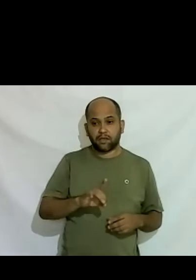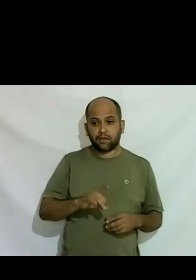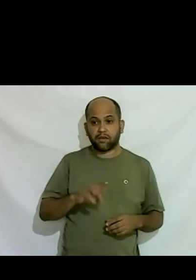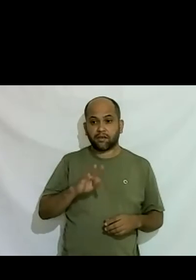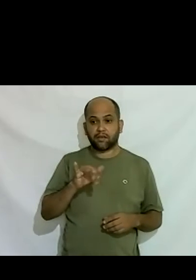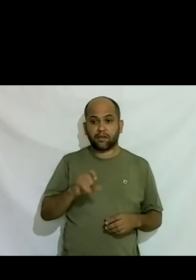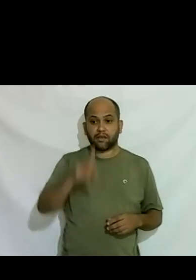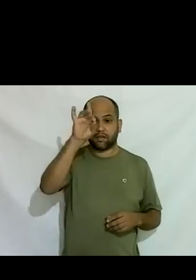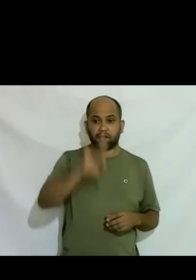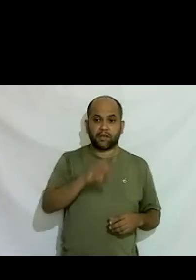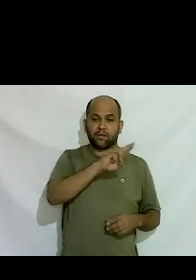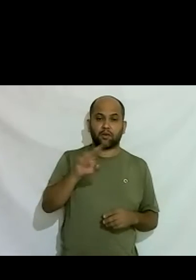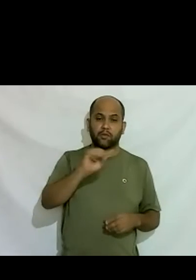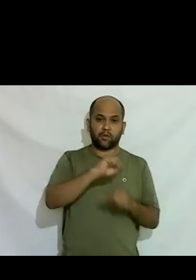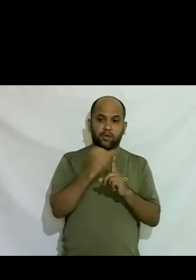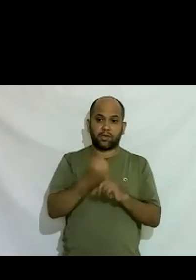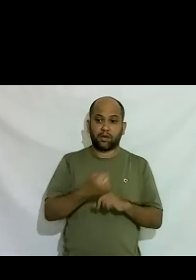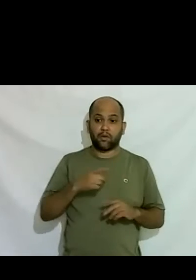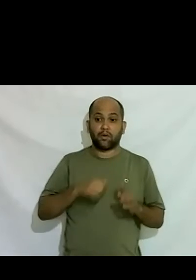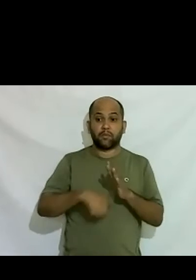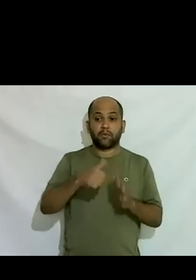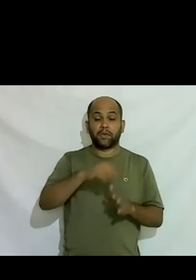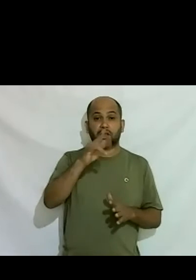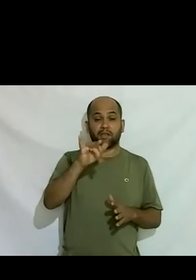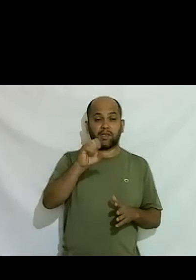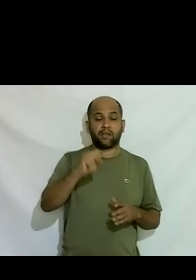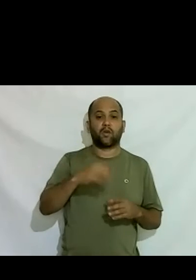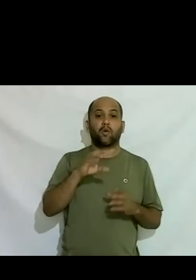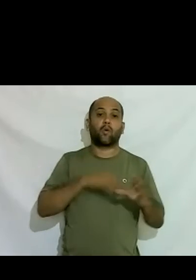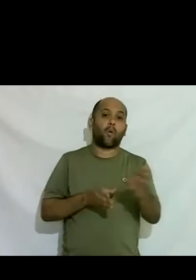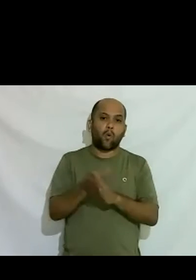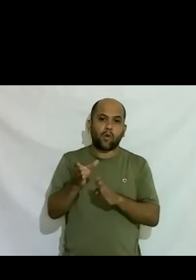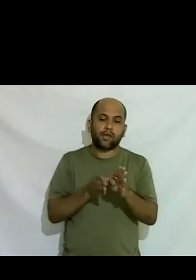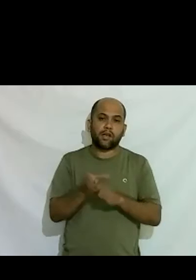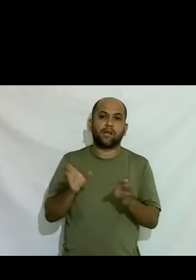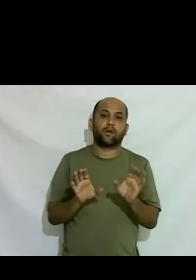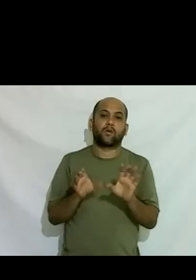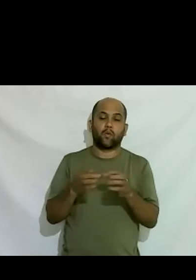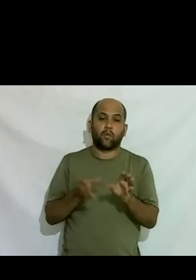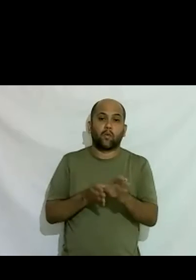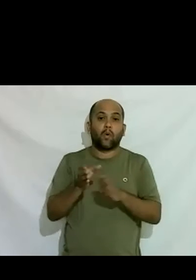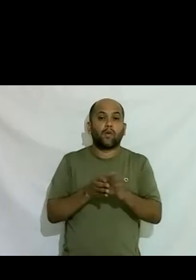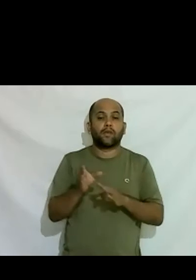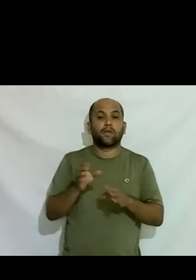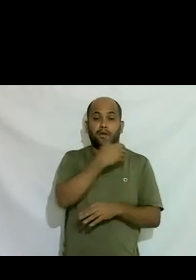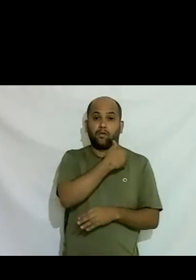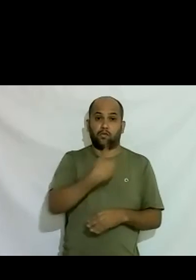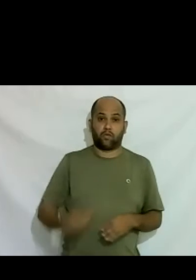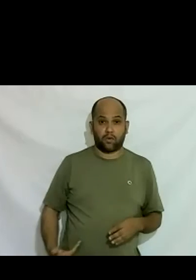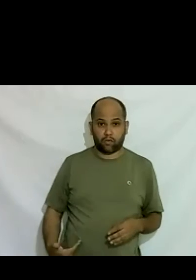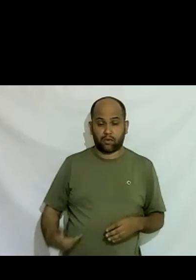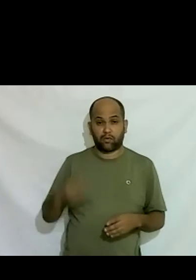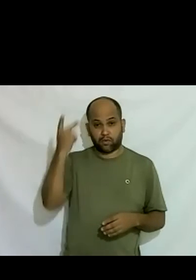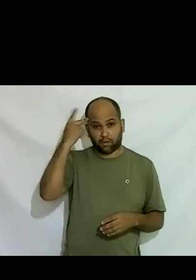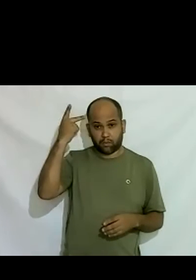vencer eu seria a primeira trans a ser conselheira estadual da UAB no estado de São Paulo e bom